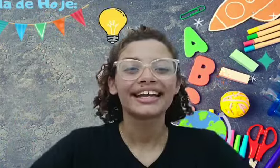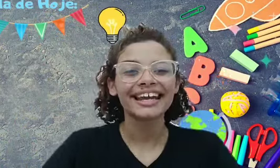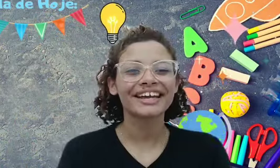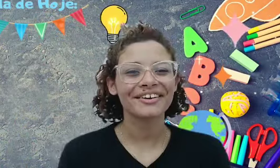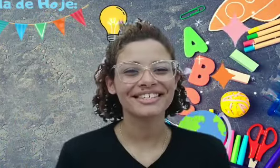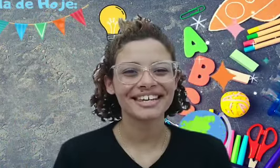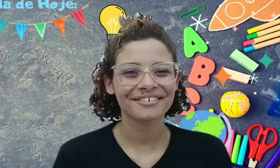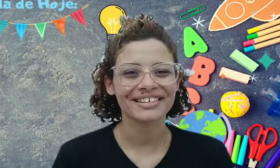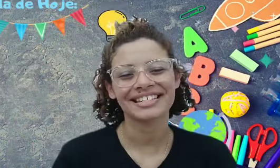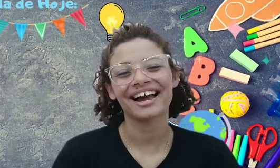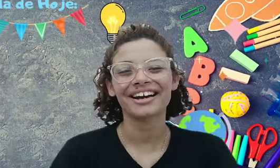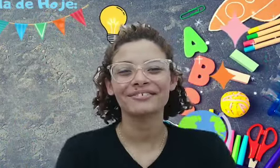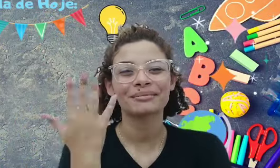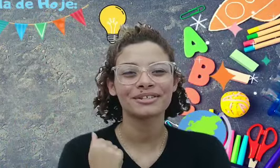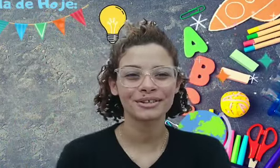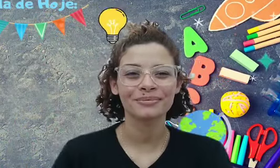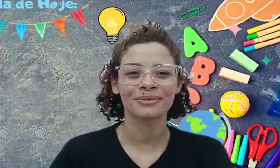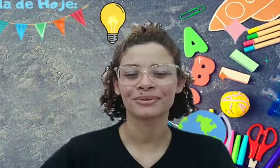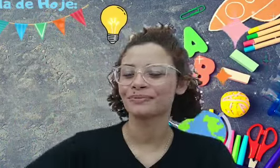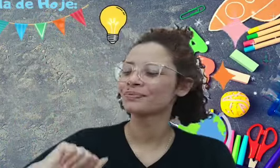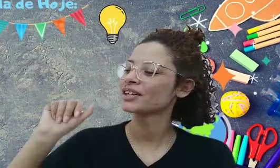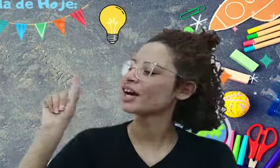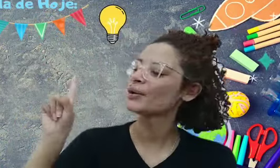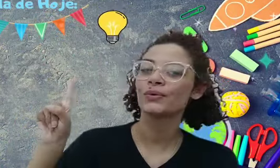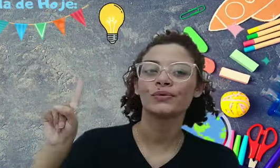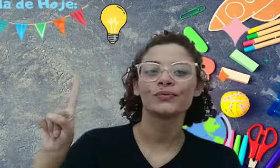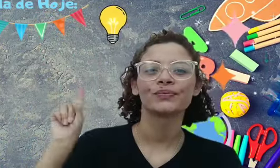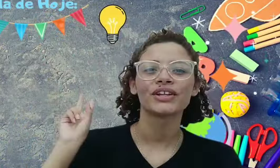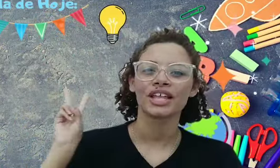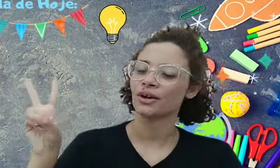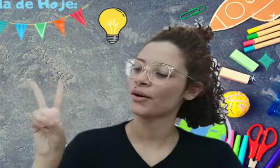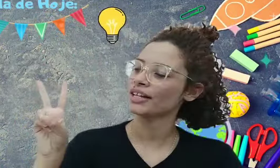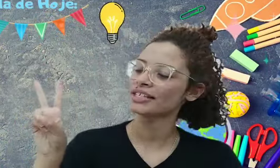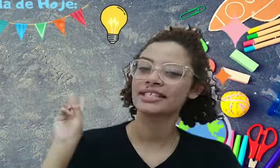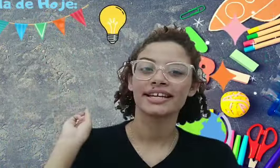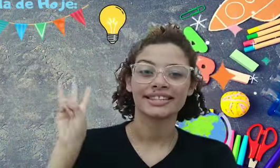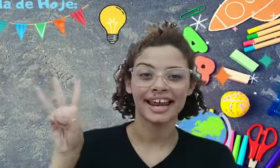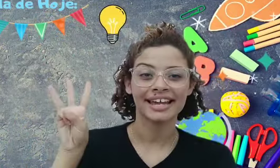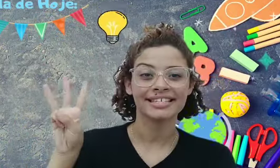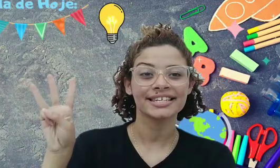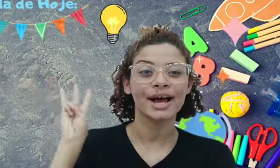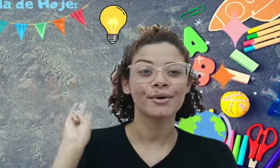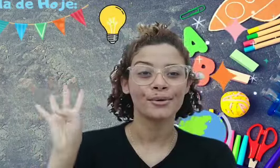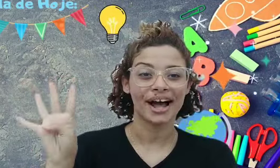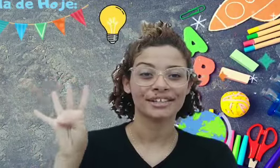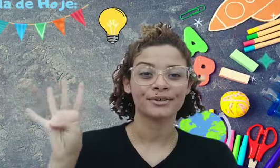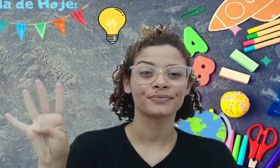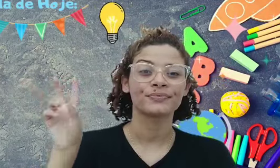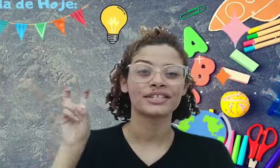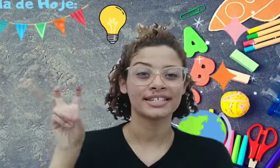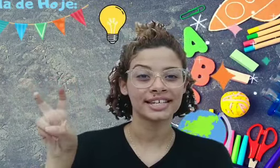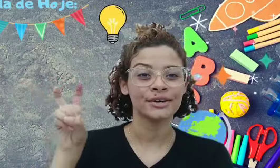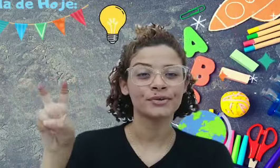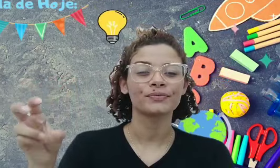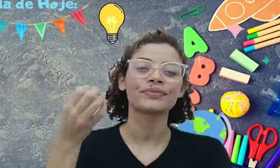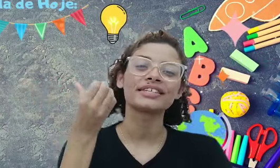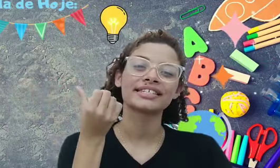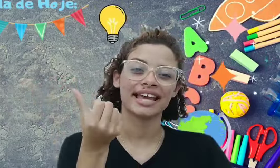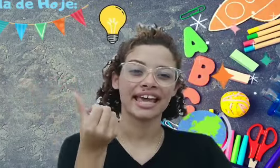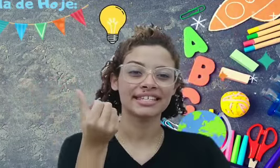E aí, conseguiram fazer? Agora vamos todo mundo. 1. 2. 3. 4. 5. 6.